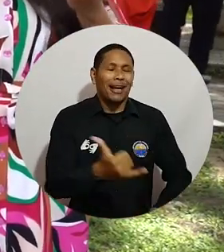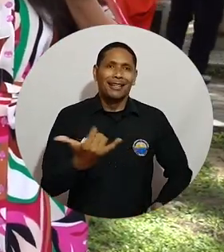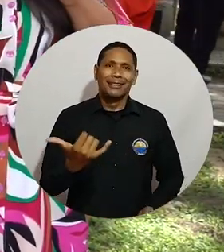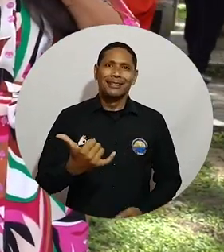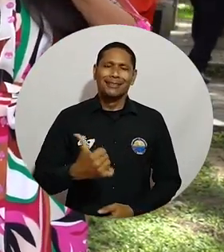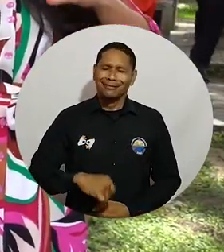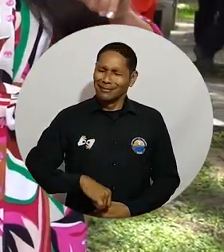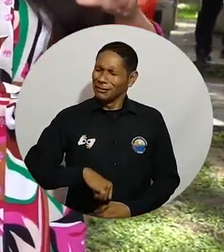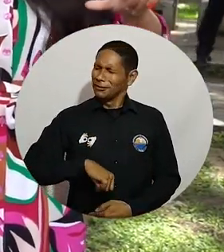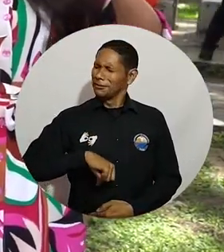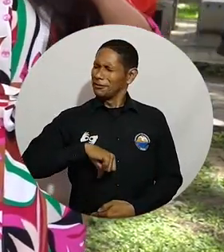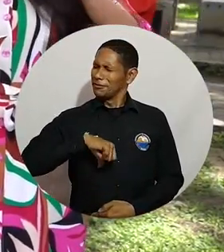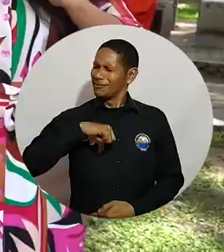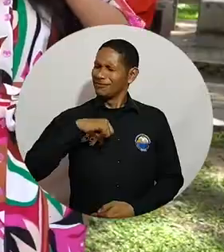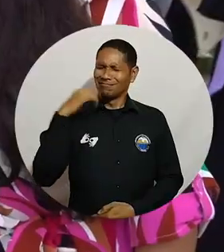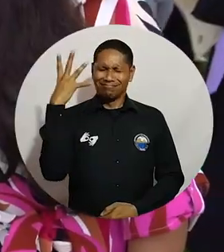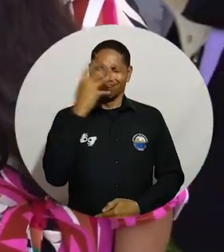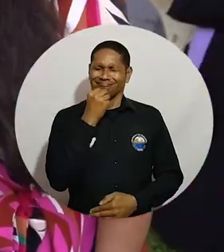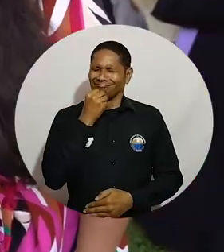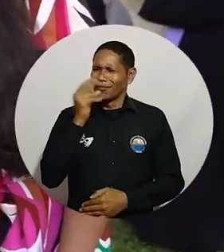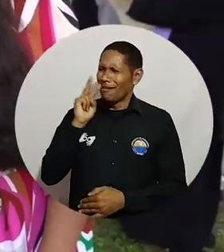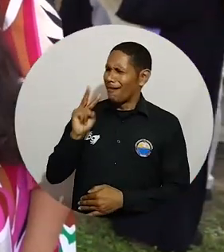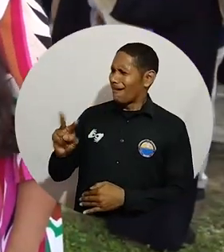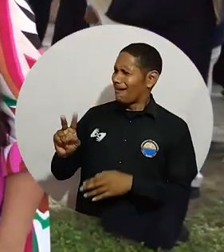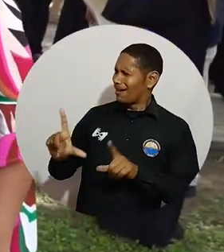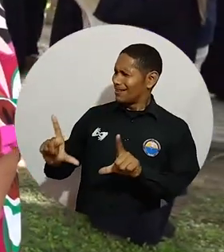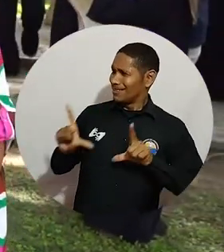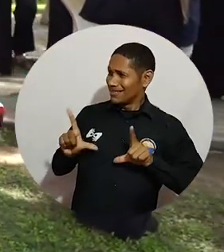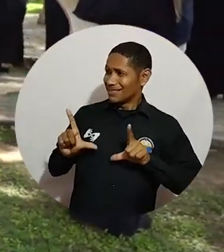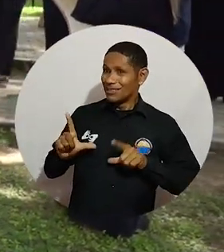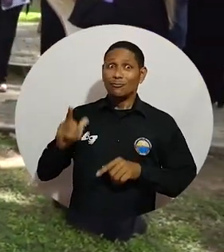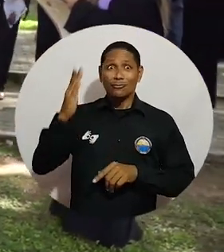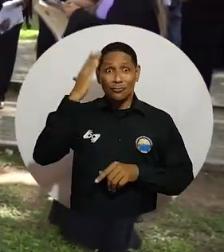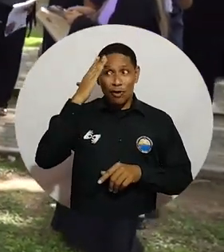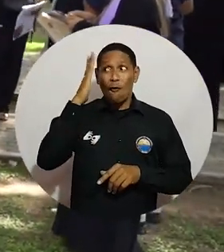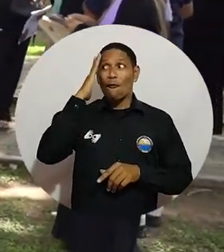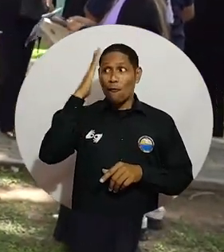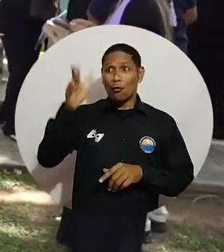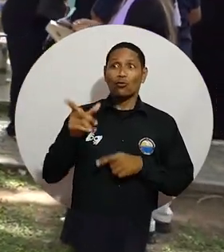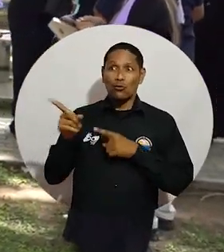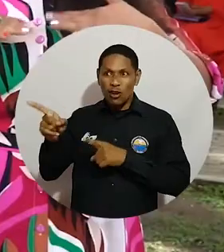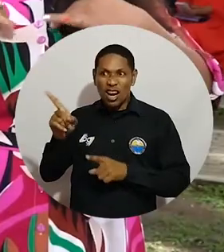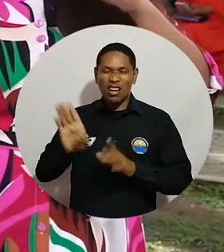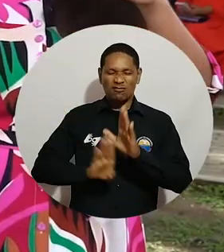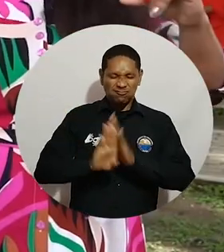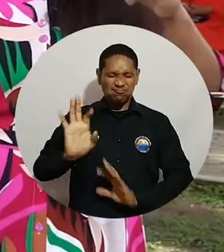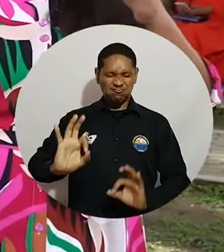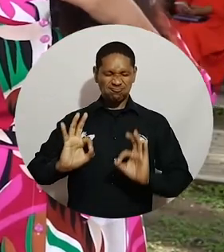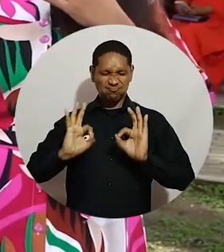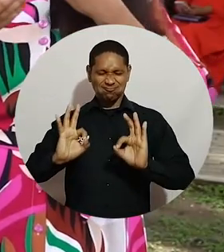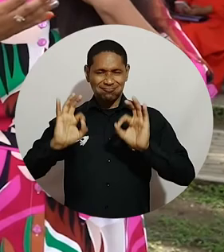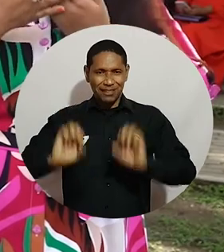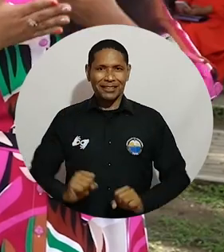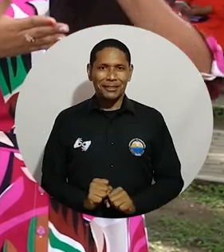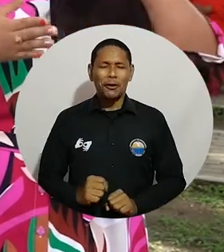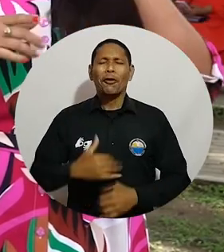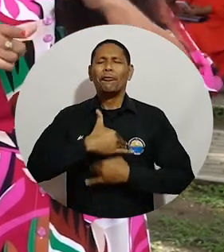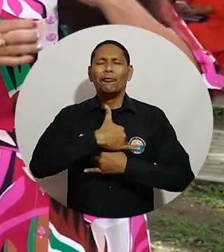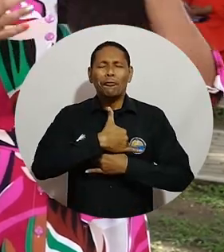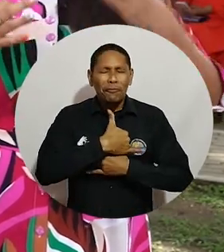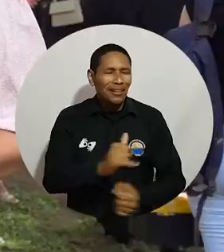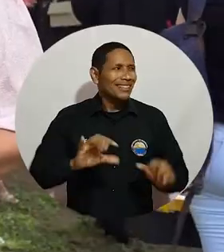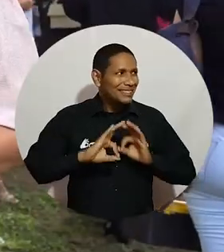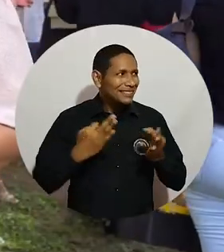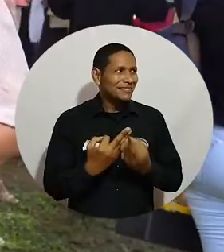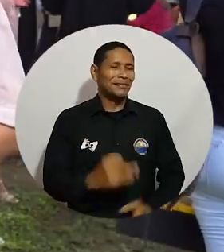orgullosa, emocionada de verlo graduarse. Porque sé que en un futuro va a llegar a ser una gran persona. Estoy feliz de estar con